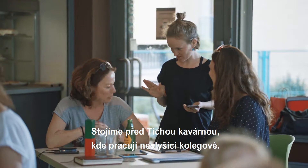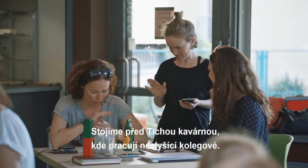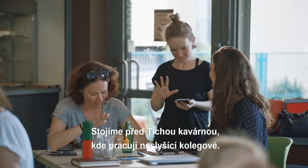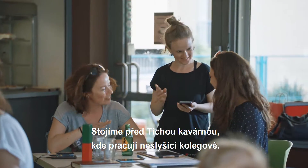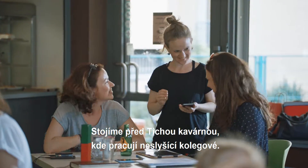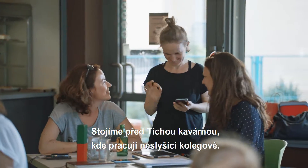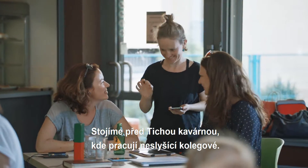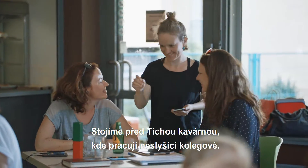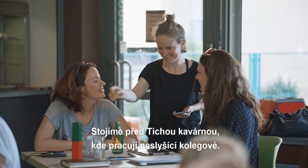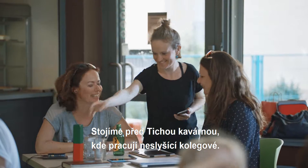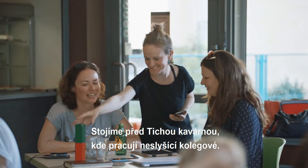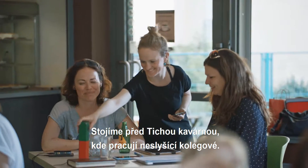kde pracují neslyšící kolegové.